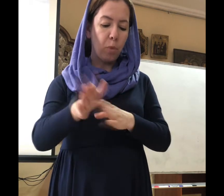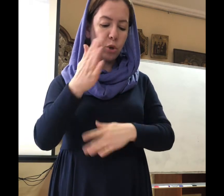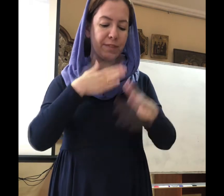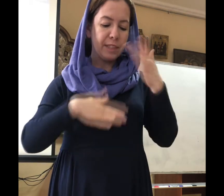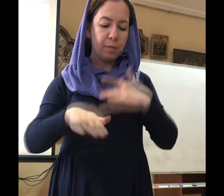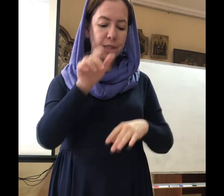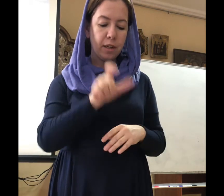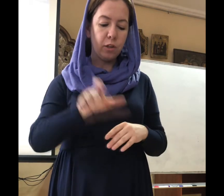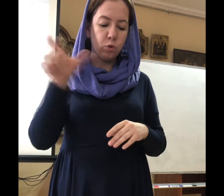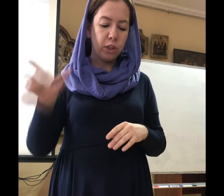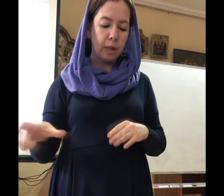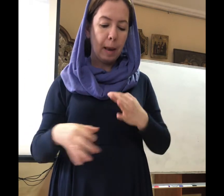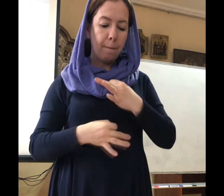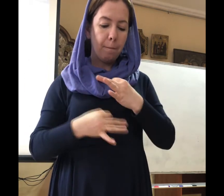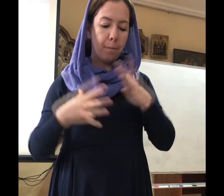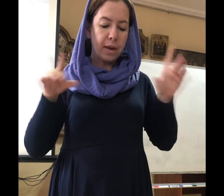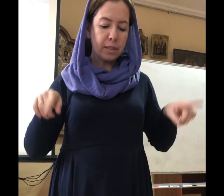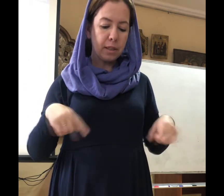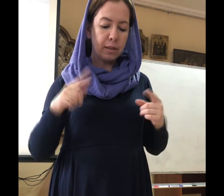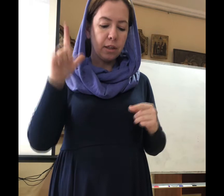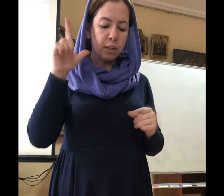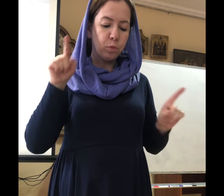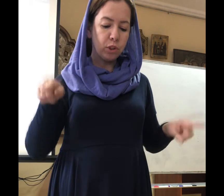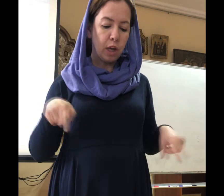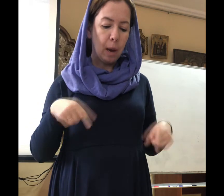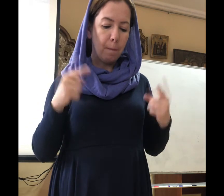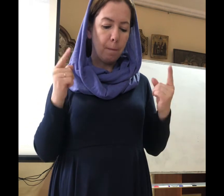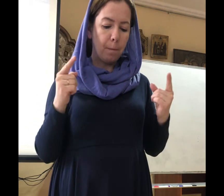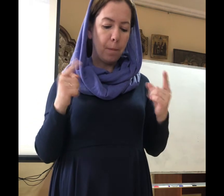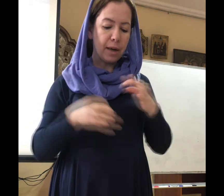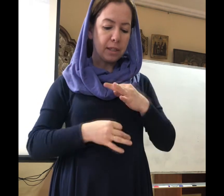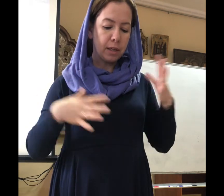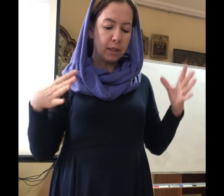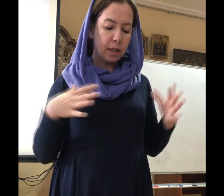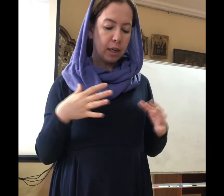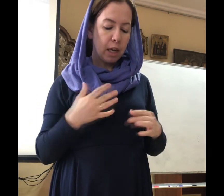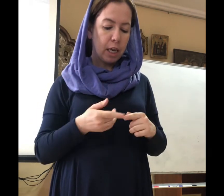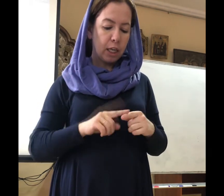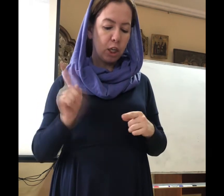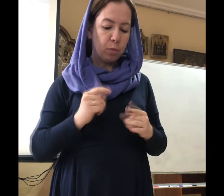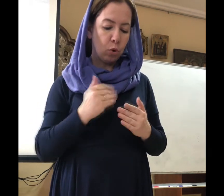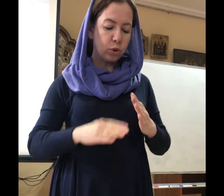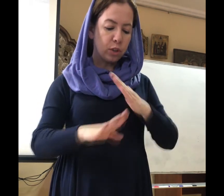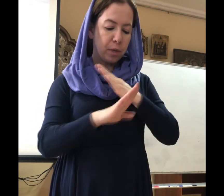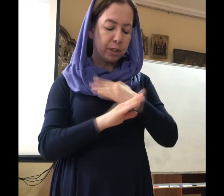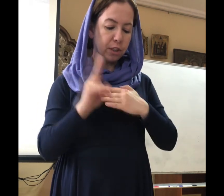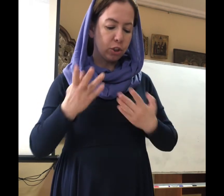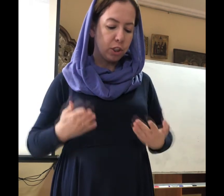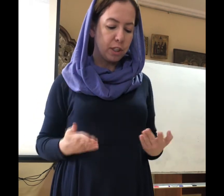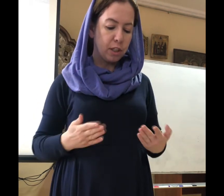просветимся, люди, Пасха, Господня Пасха, ибо от смерти к жизни